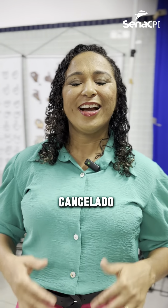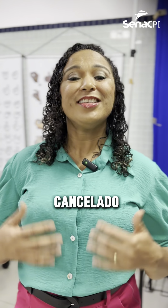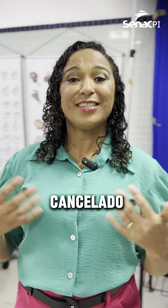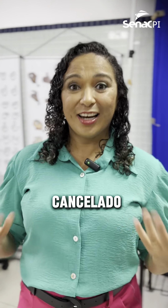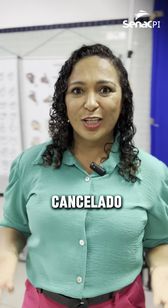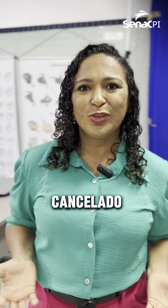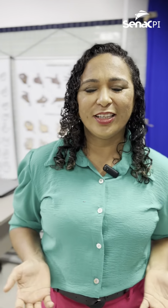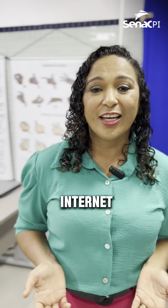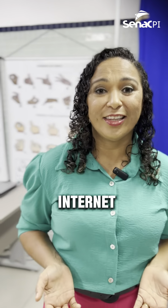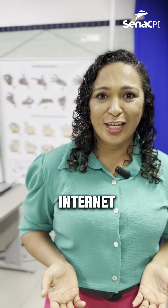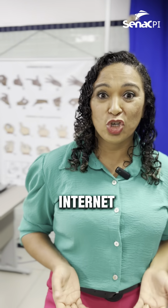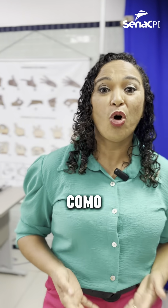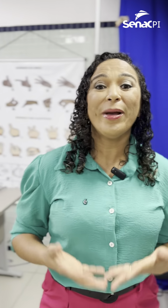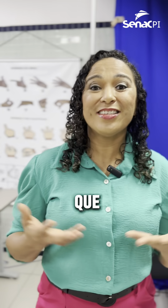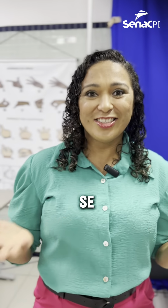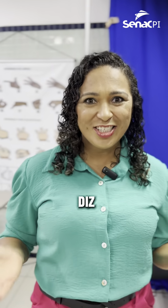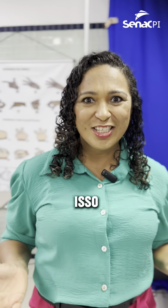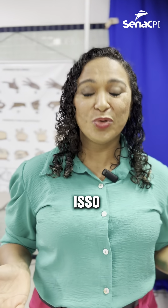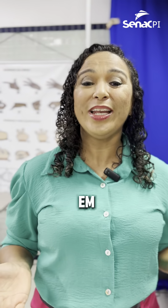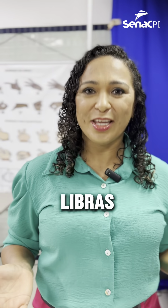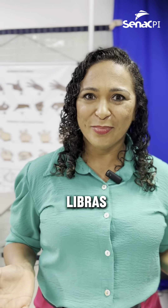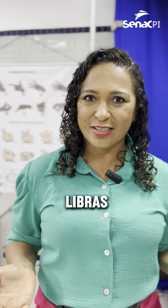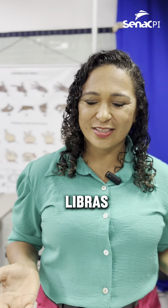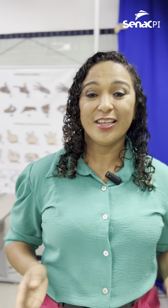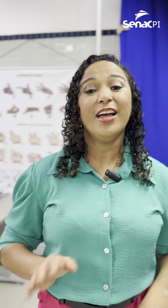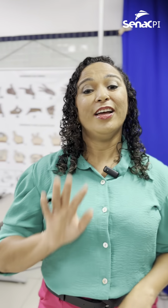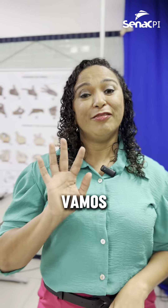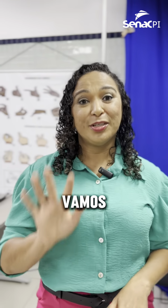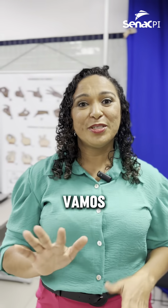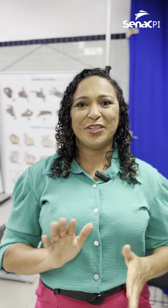cancelado na internet, como é que se diz isso em libras? Vamos ver.